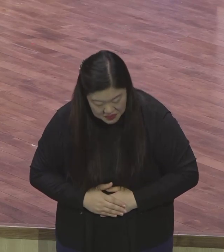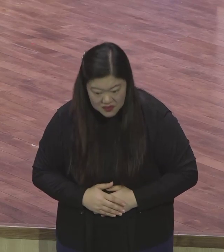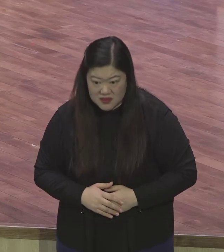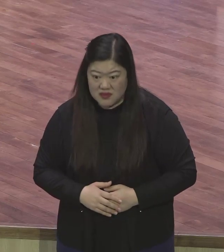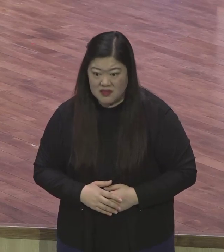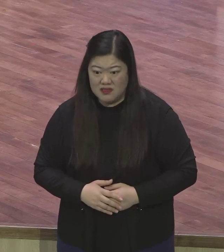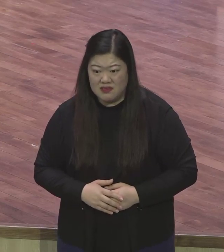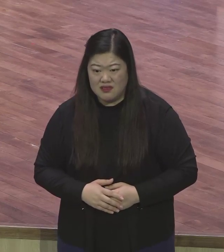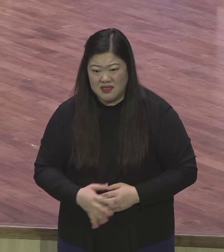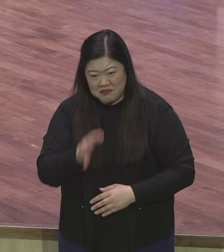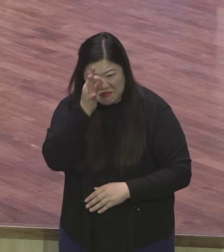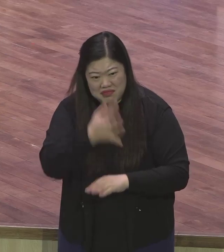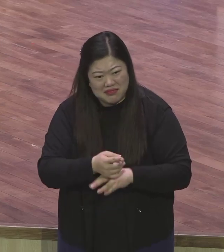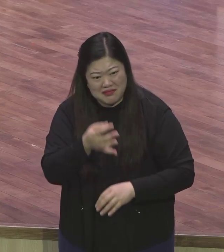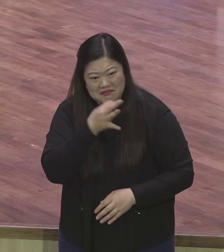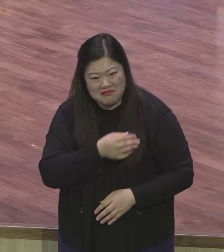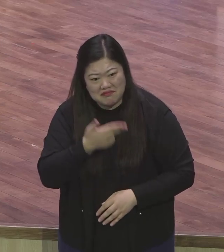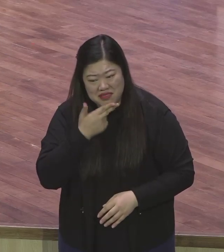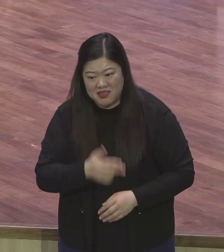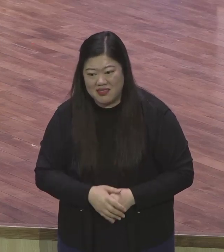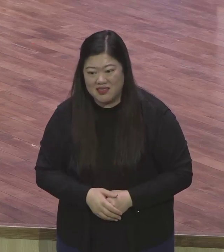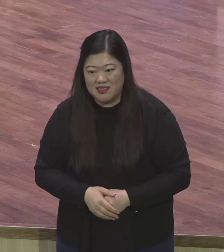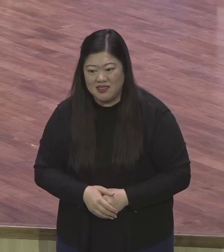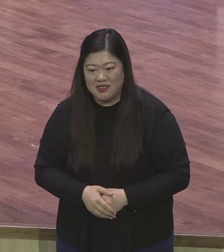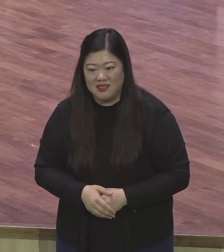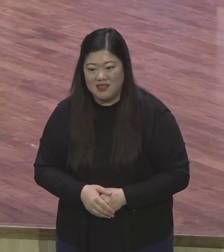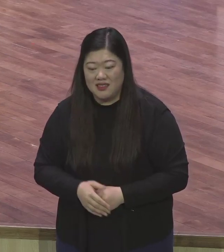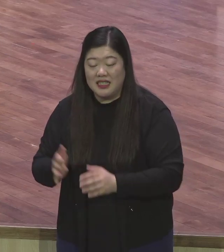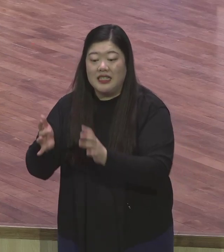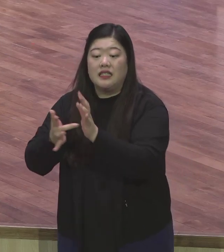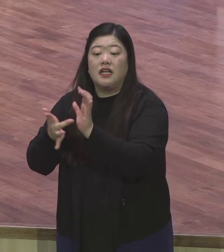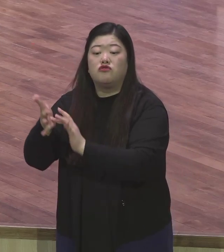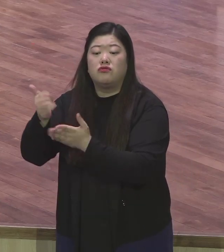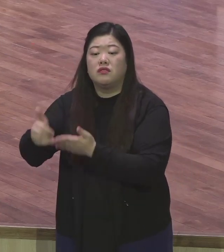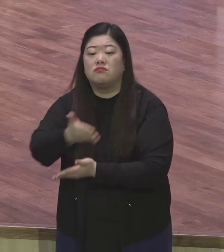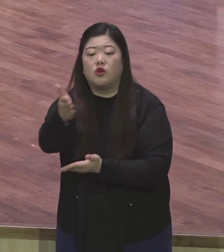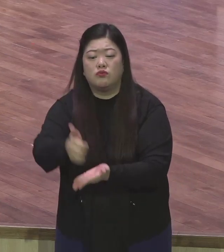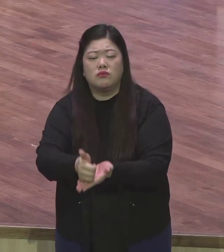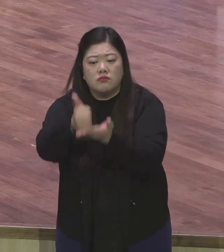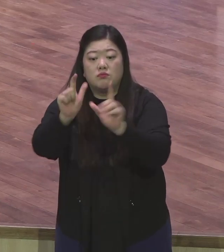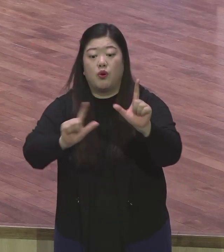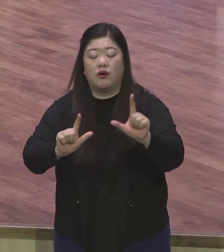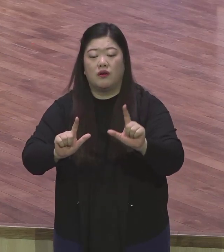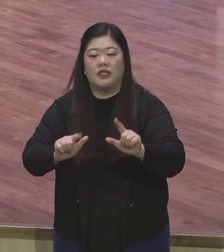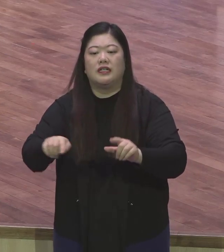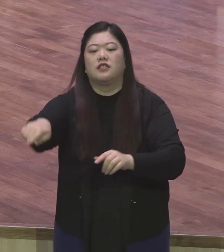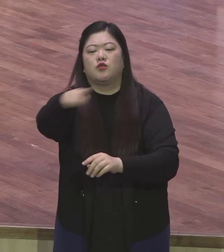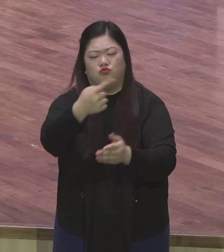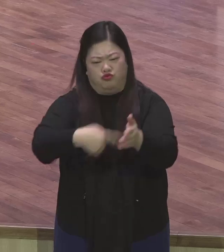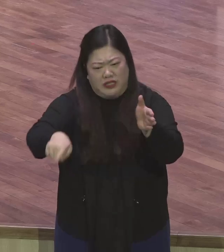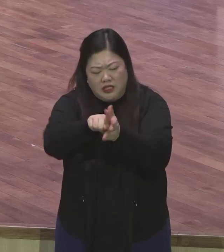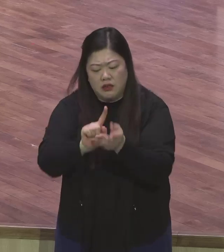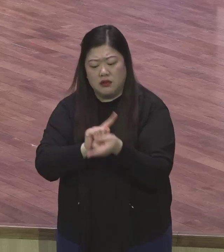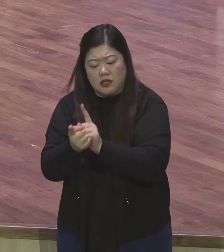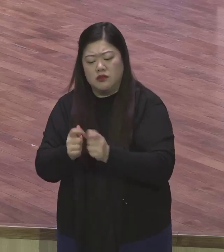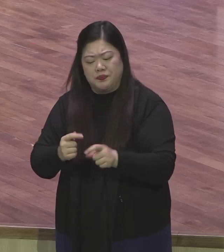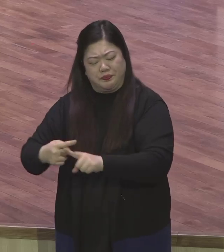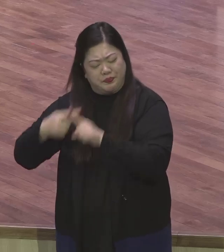예수 그리스도의 성김은 십자가에 목숨을 내놓기까지 섬겼다 그